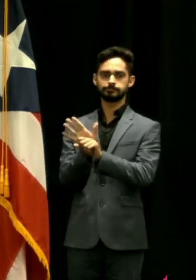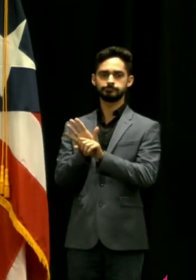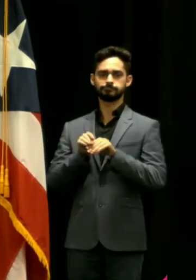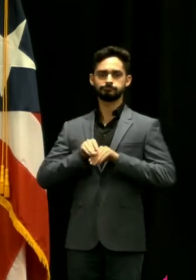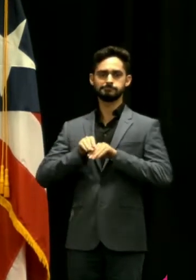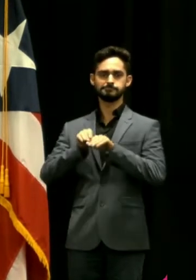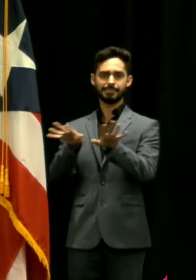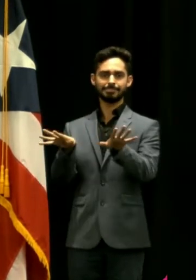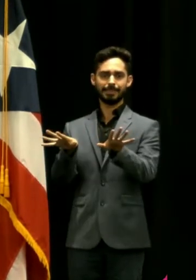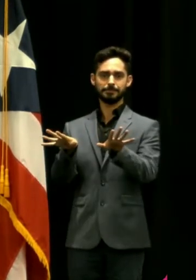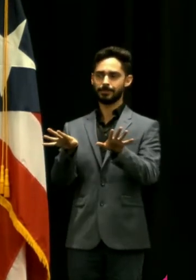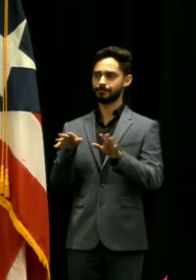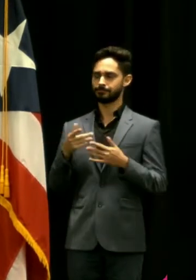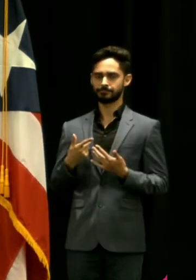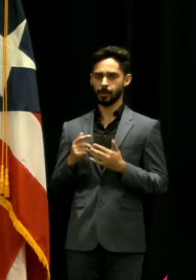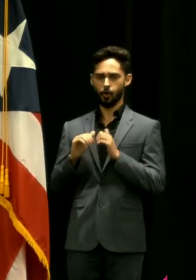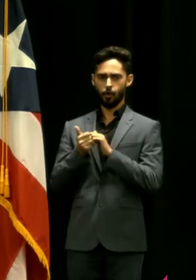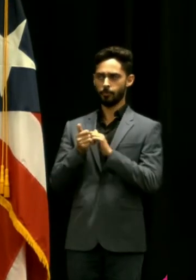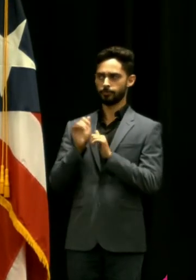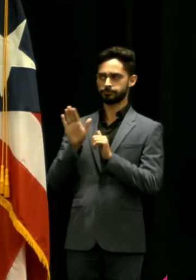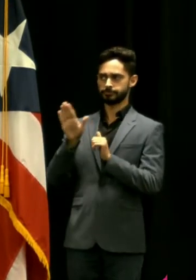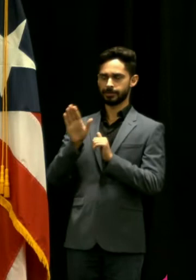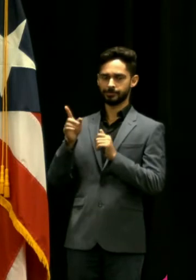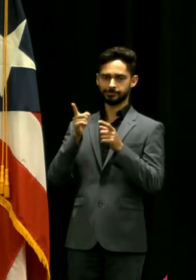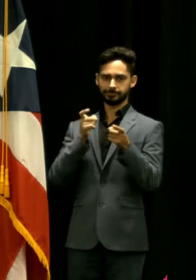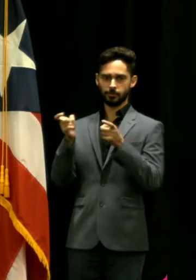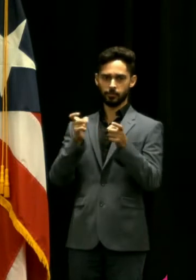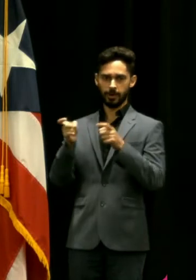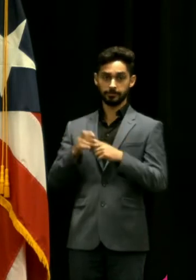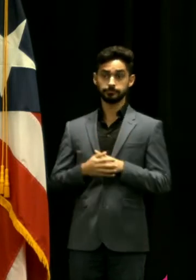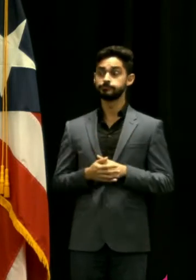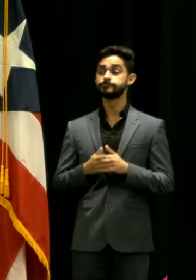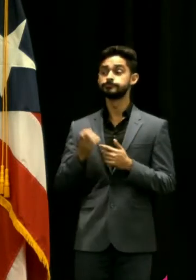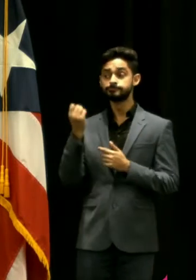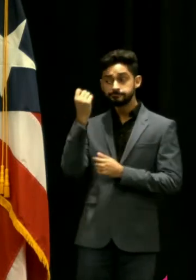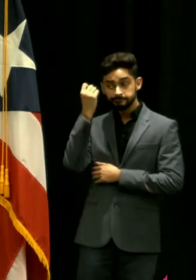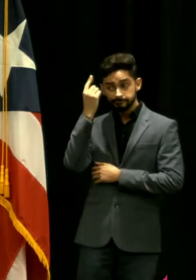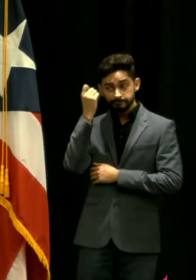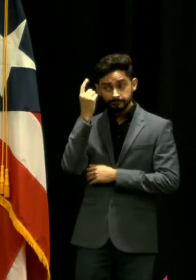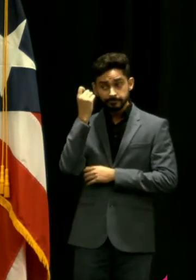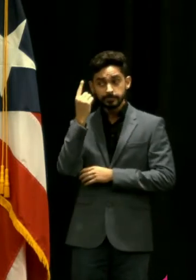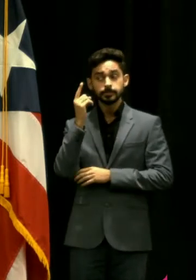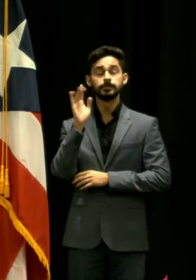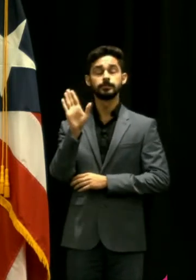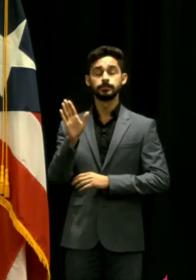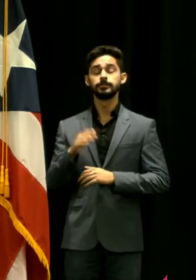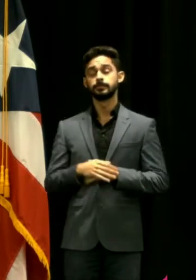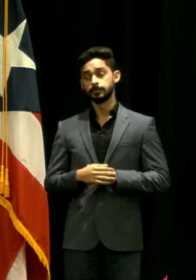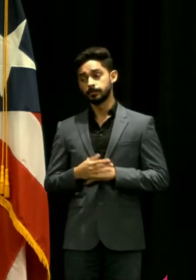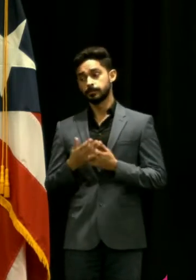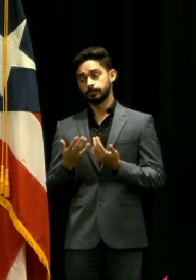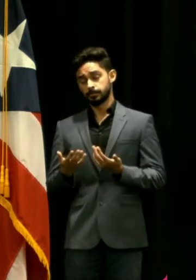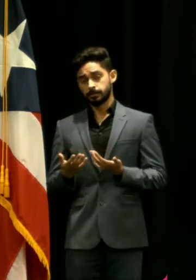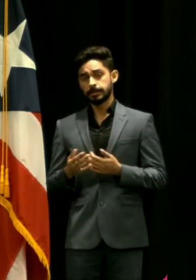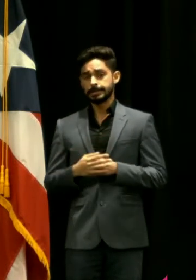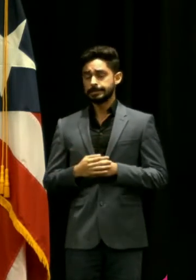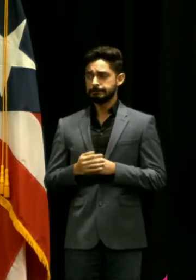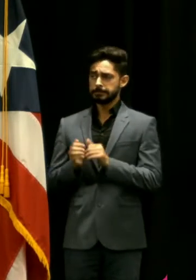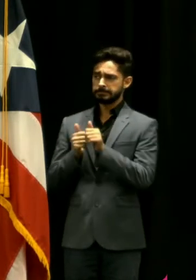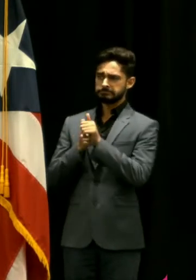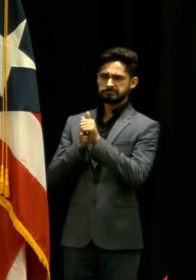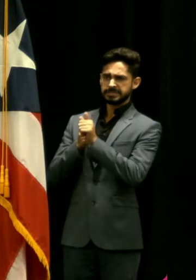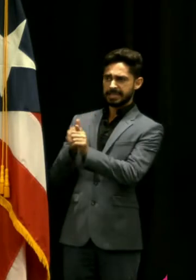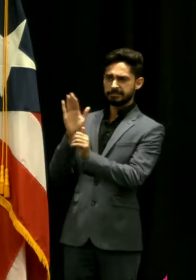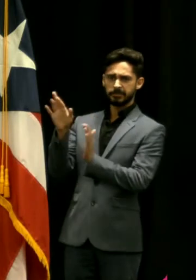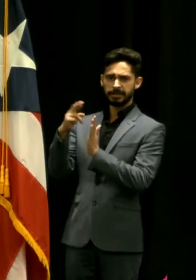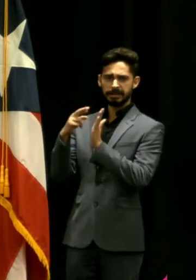y lo que yo he dicho usando mi sentido común es decir esas guías pueden ser un mínimo en escuelas